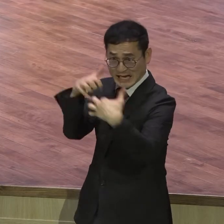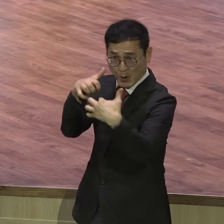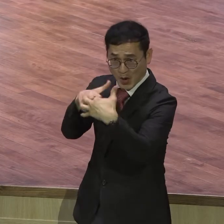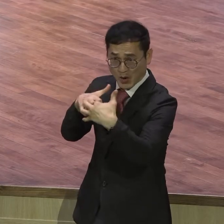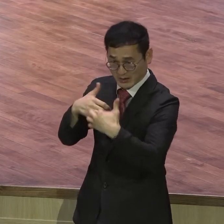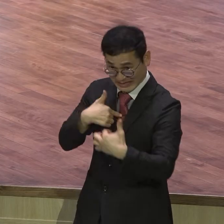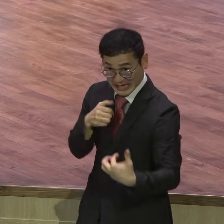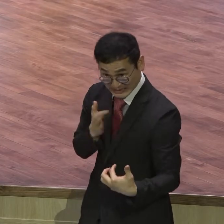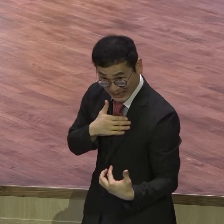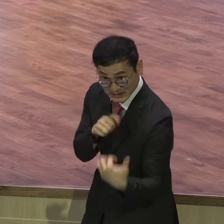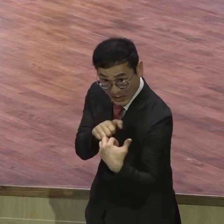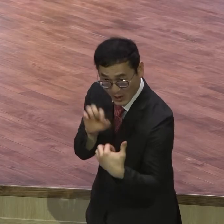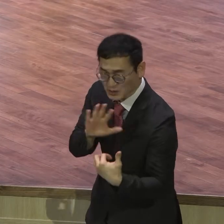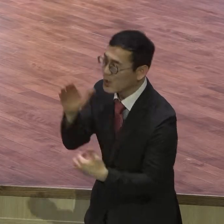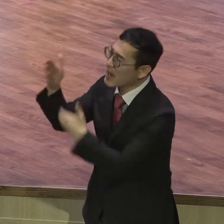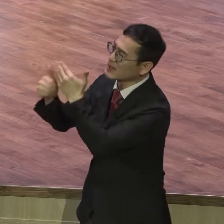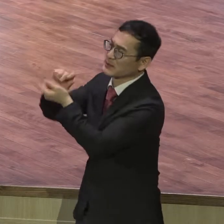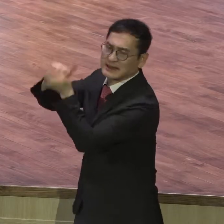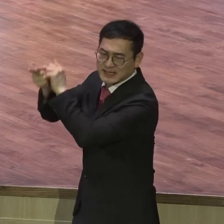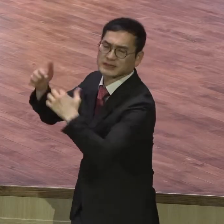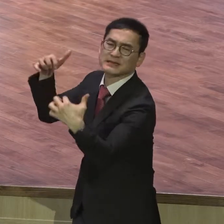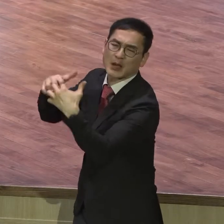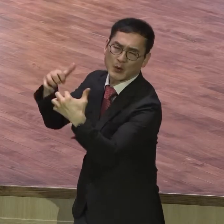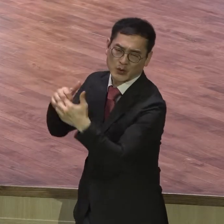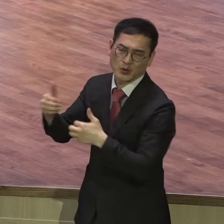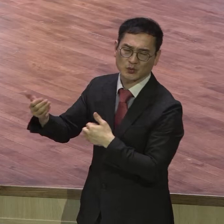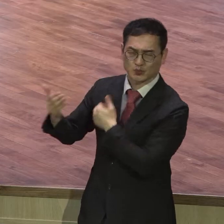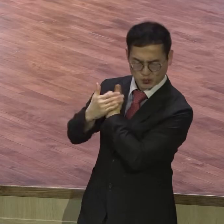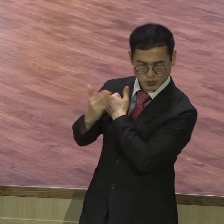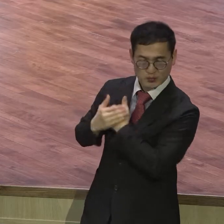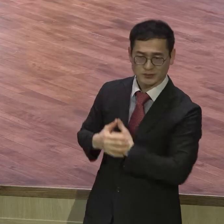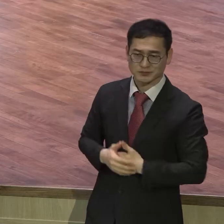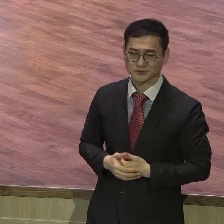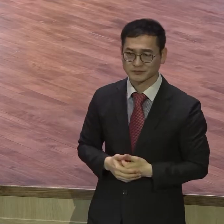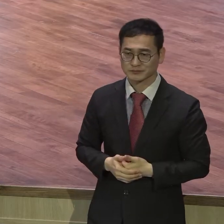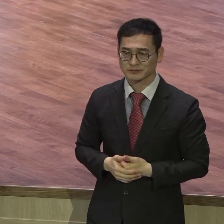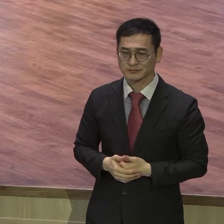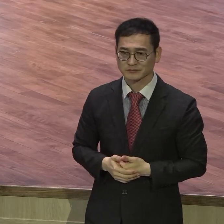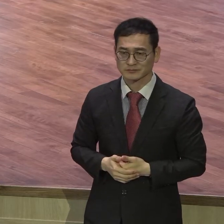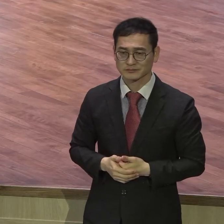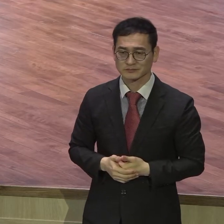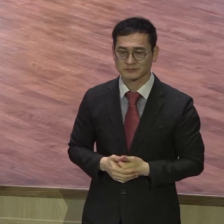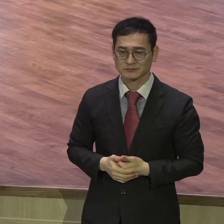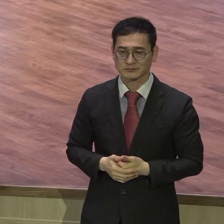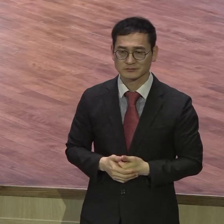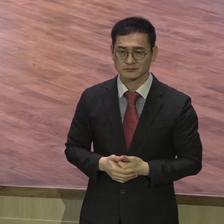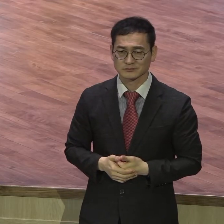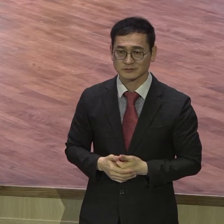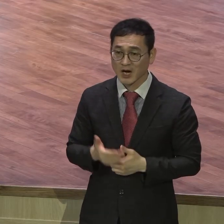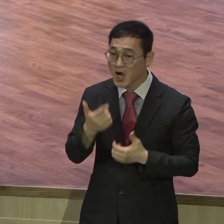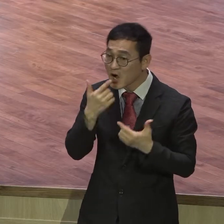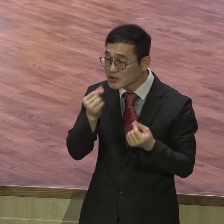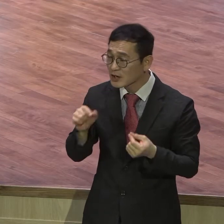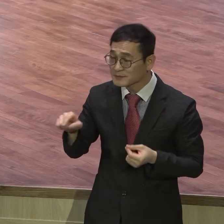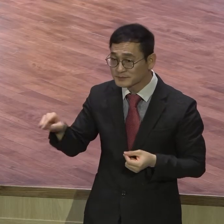너희의 하나님 여호와께서 애굽에서 너희를 위하여 너희 목준에서 모든 일을 향하신 것 같이 이제도